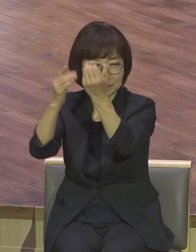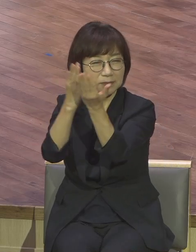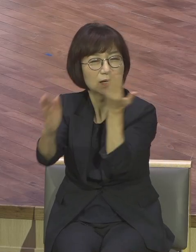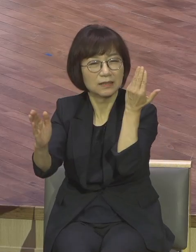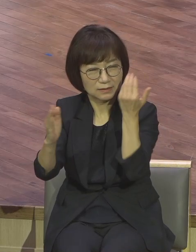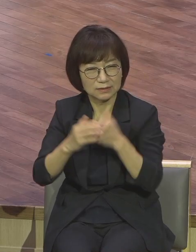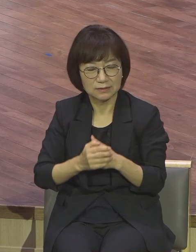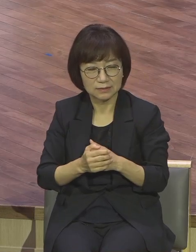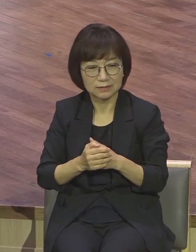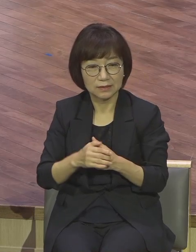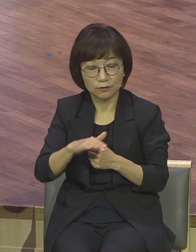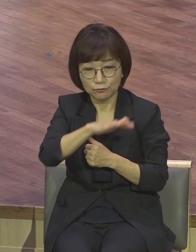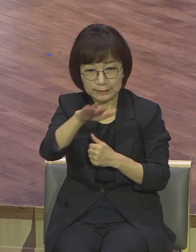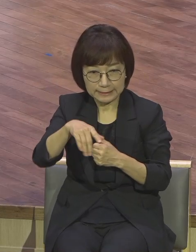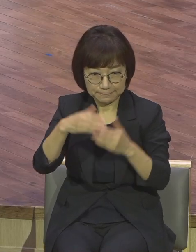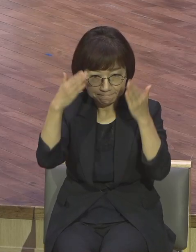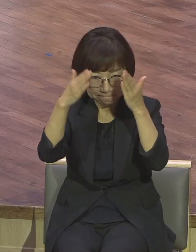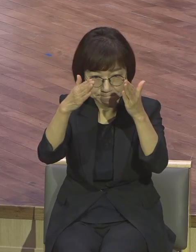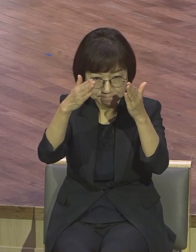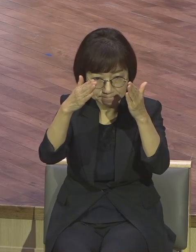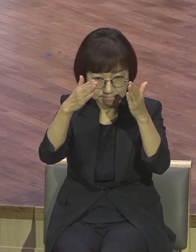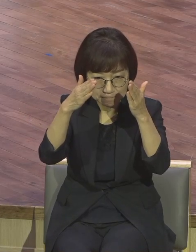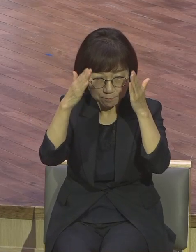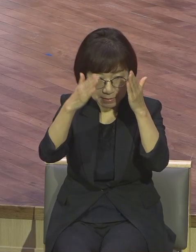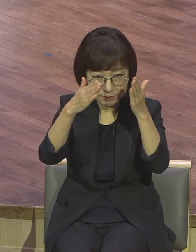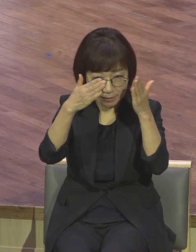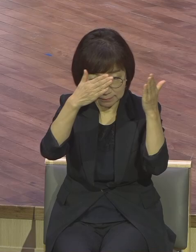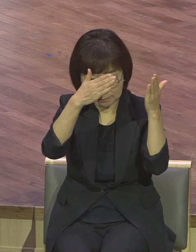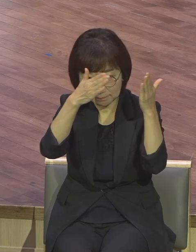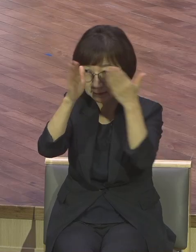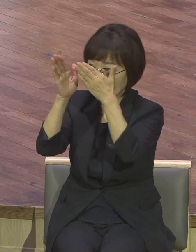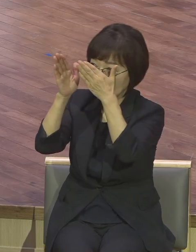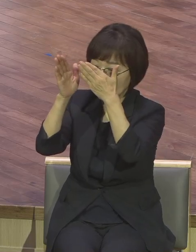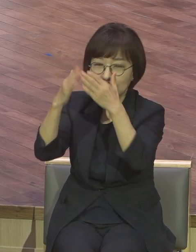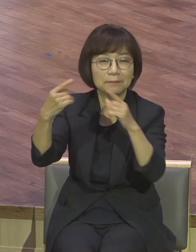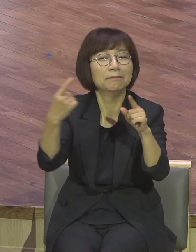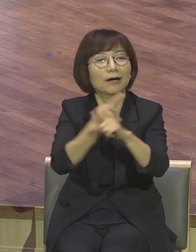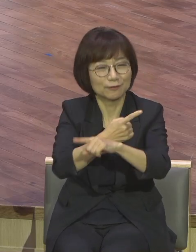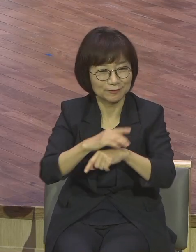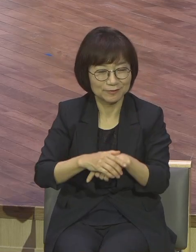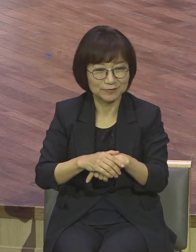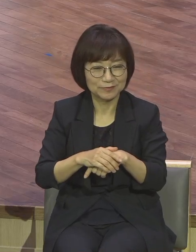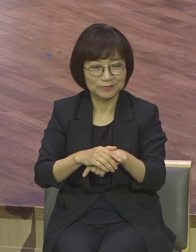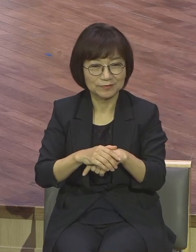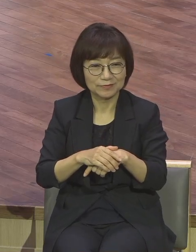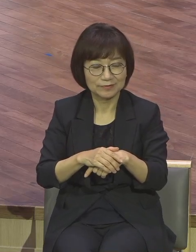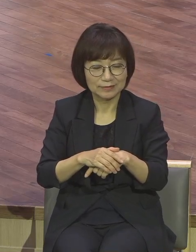방향전화하는 결과 이제는 사모직의 복음으로 인생 편집한다